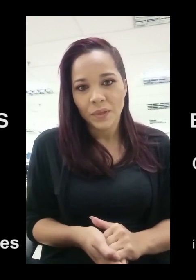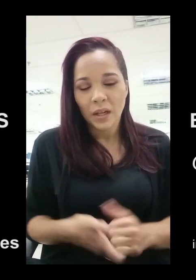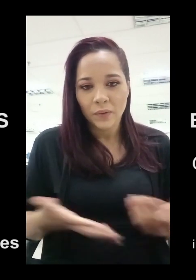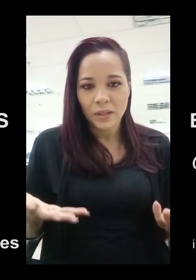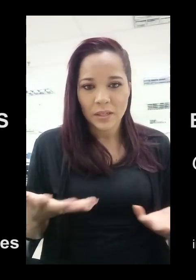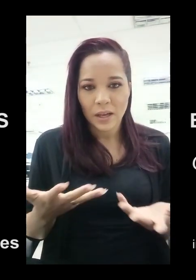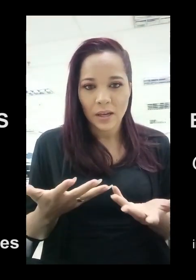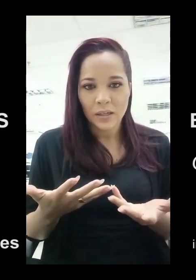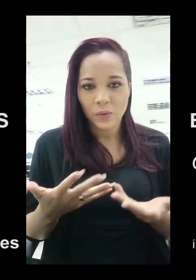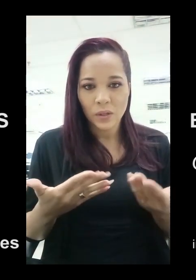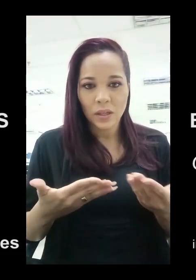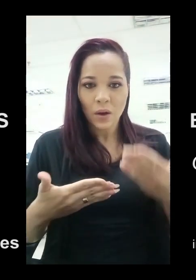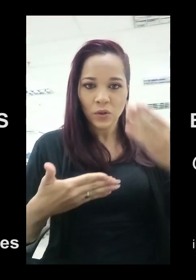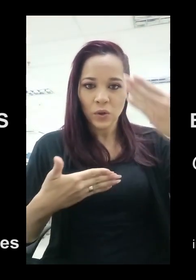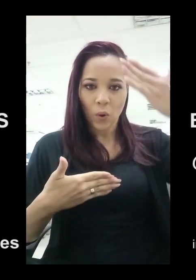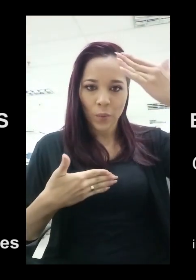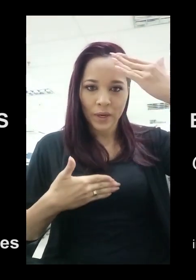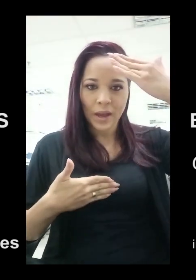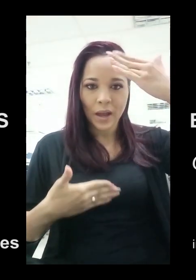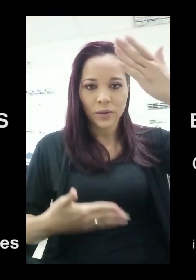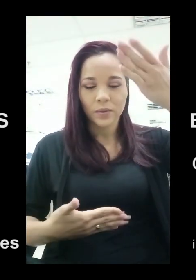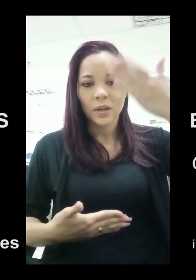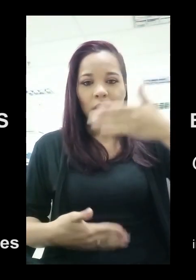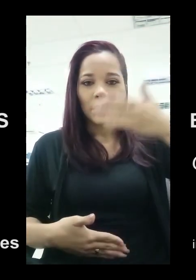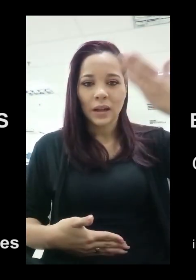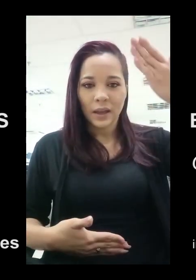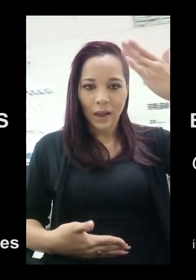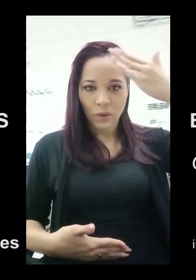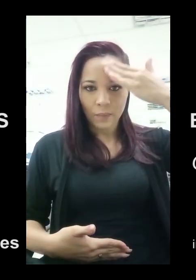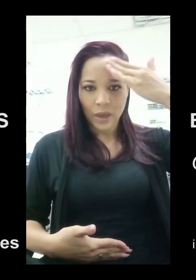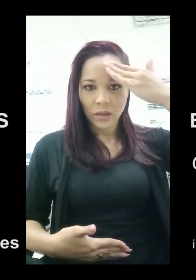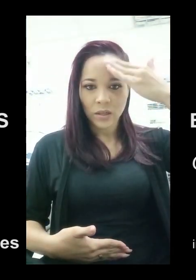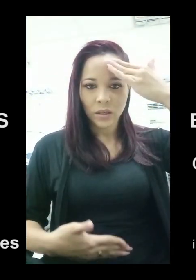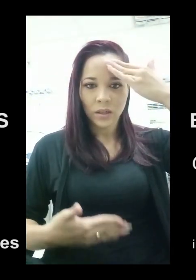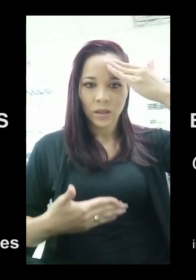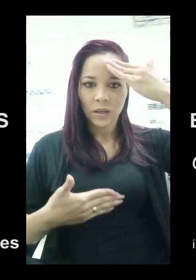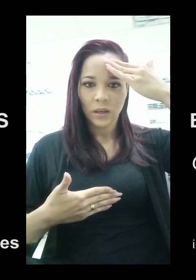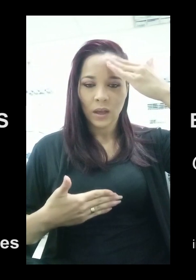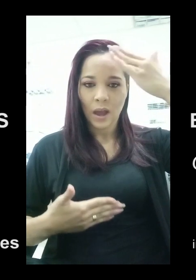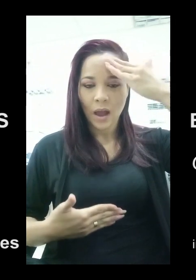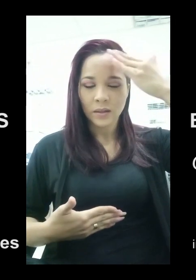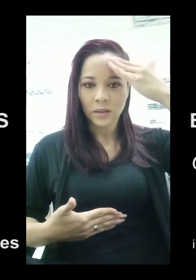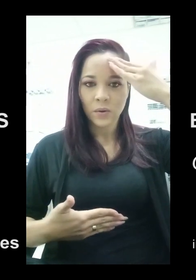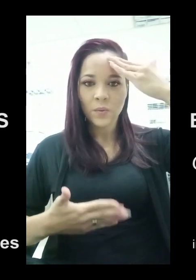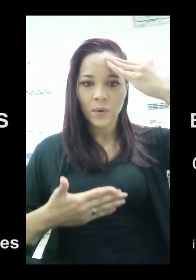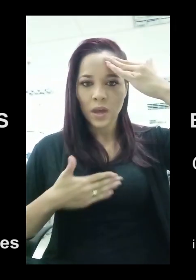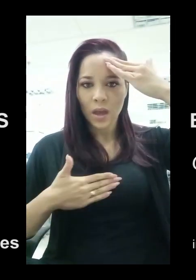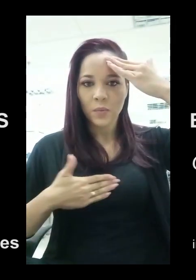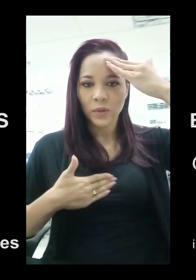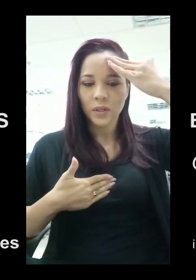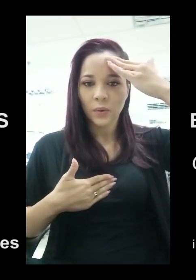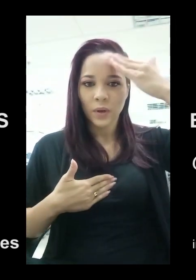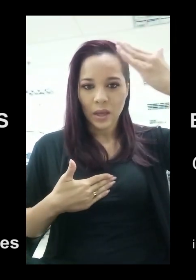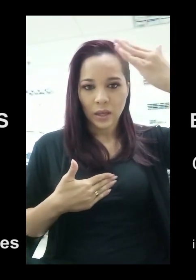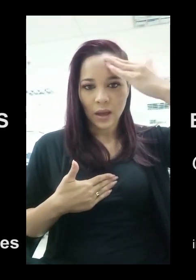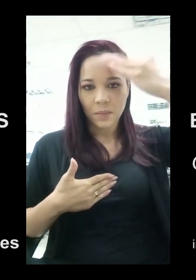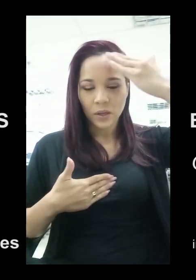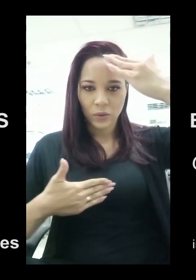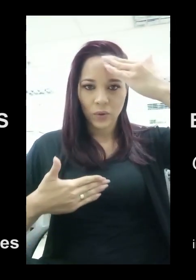na língua de sinais o sinal de obrigado está ligado à mente, à razão e à emoção, que é a mente e o